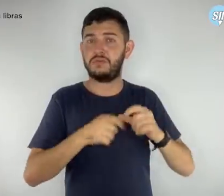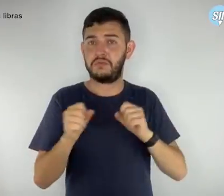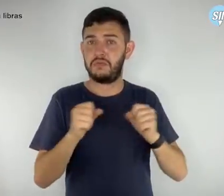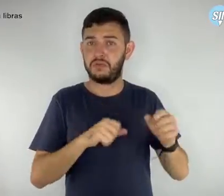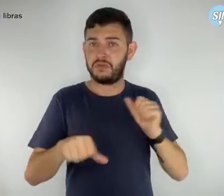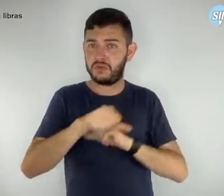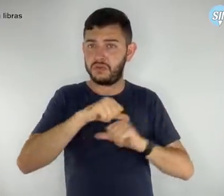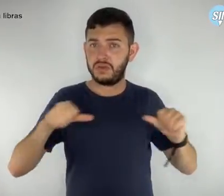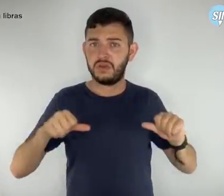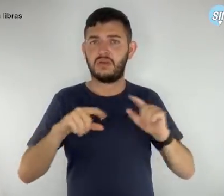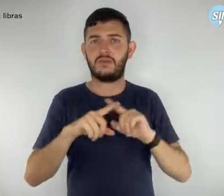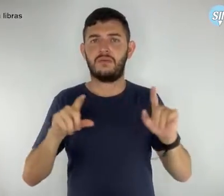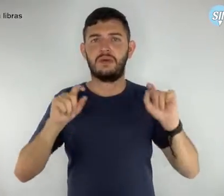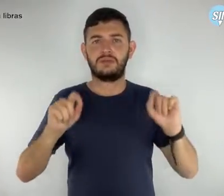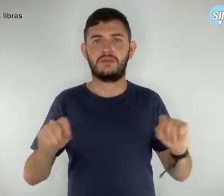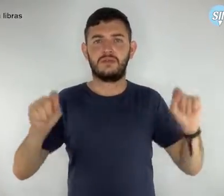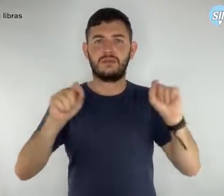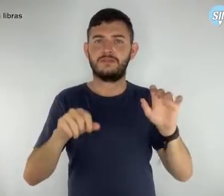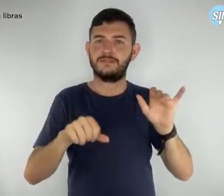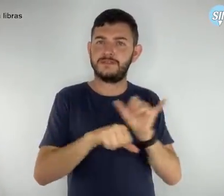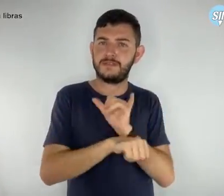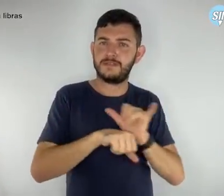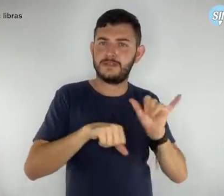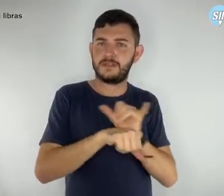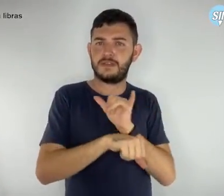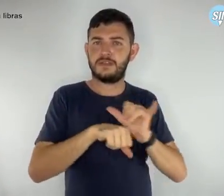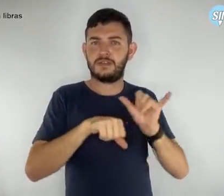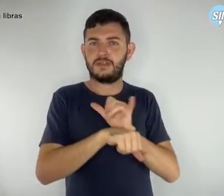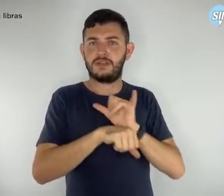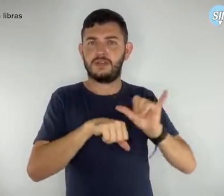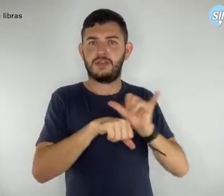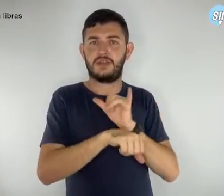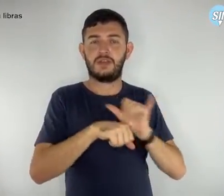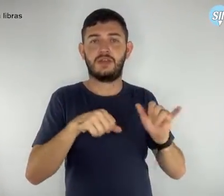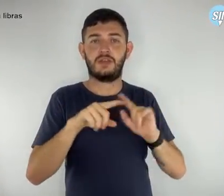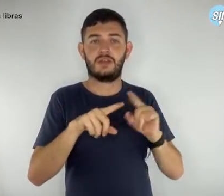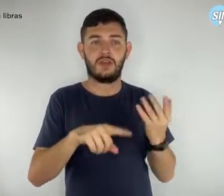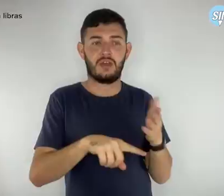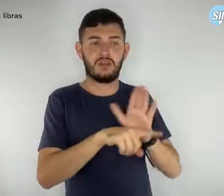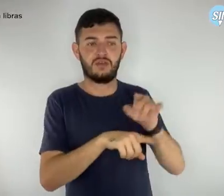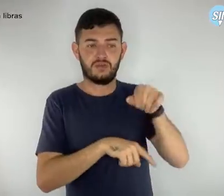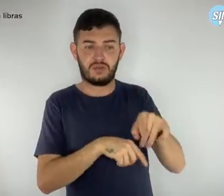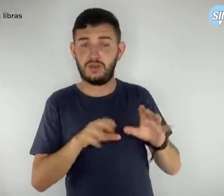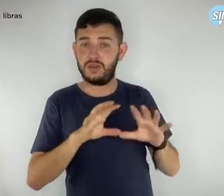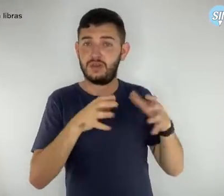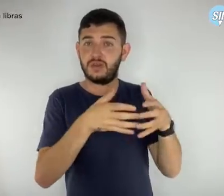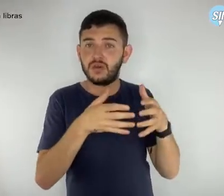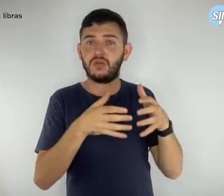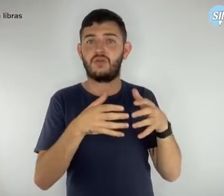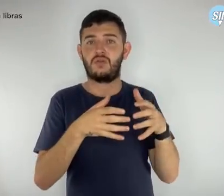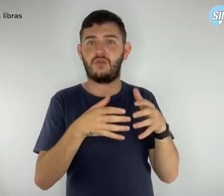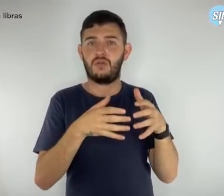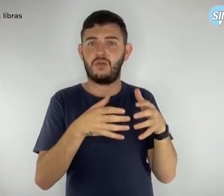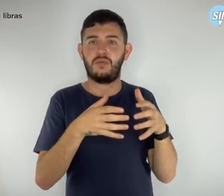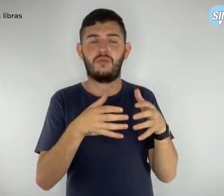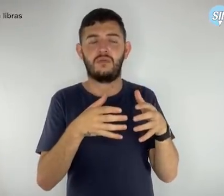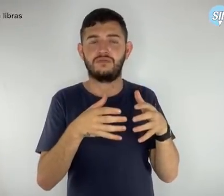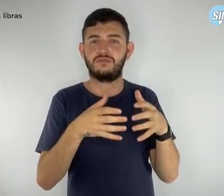transitórios. Remendos que atingem uma minoria da categoria não são solução, avalia